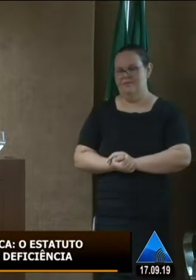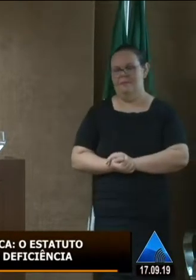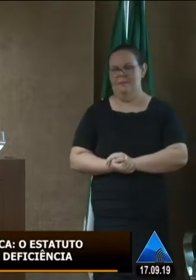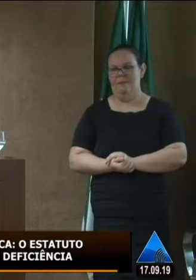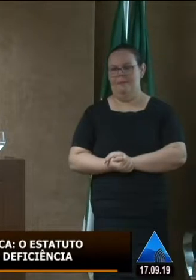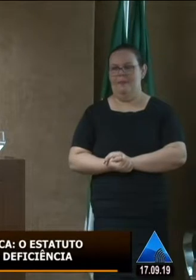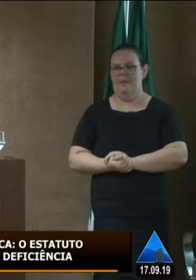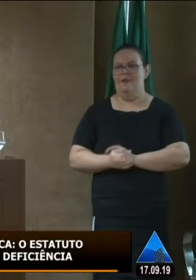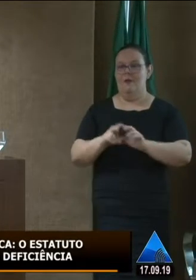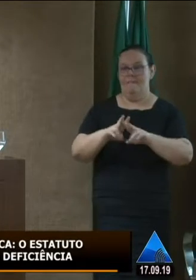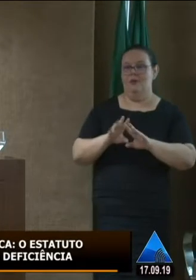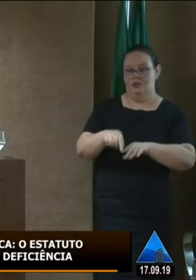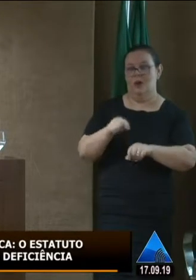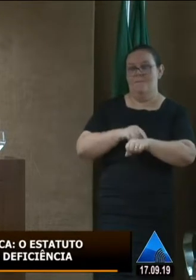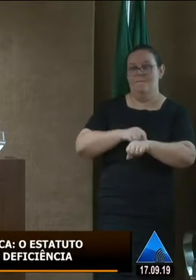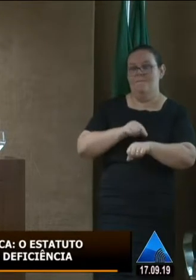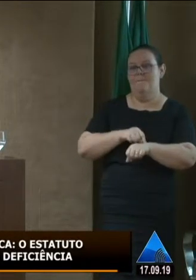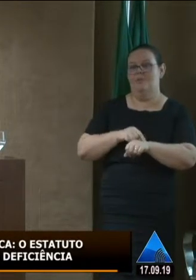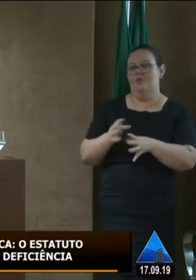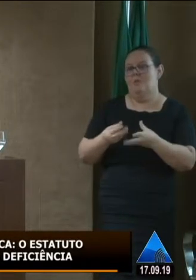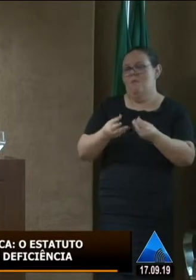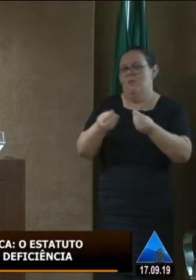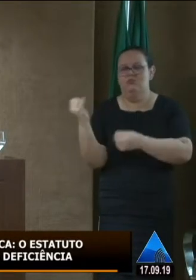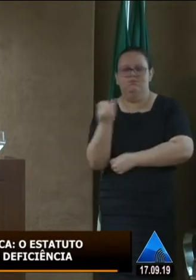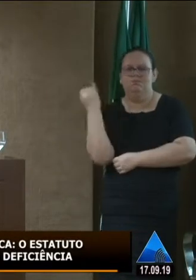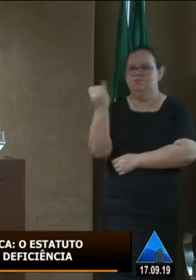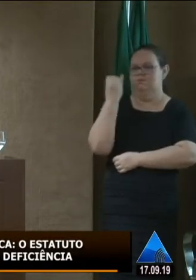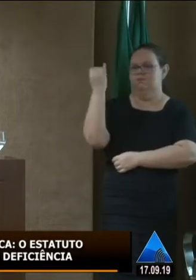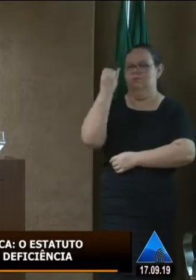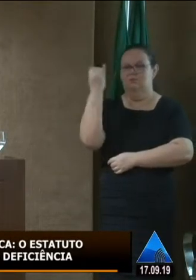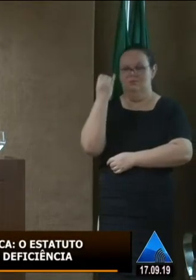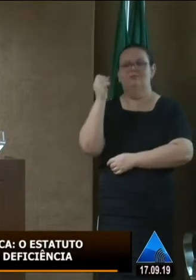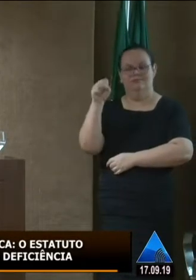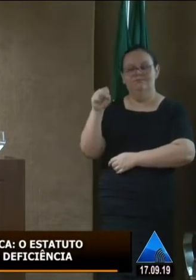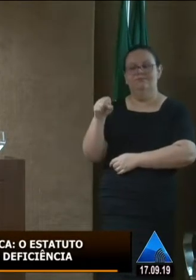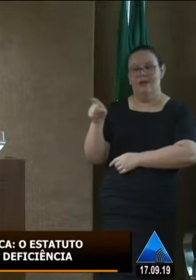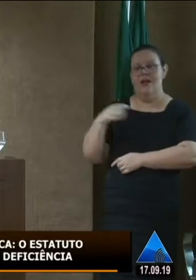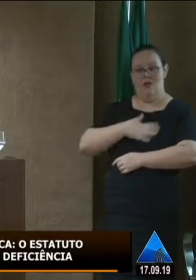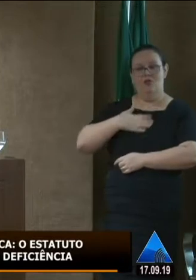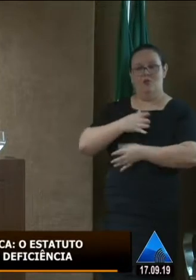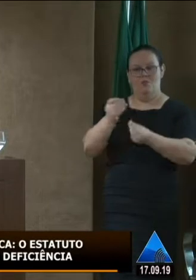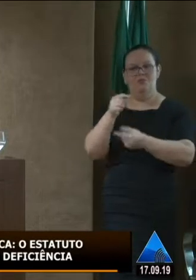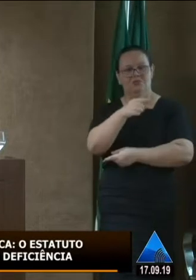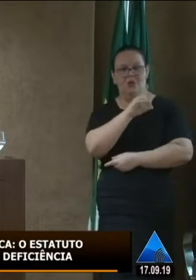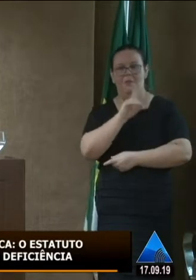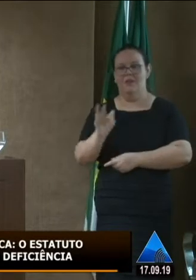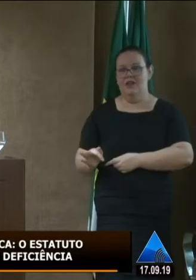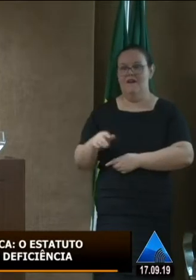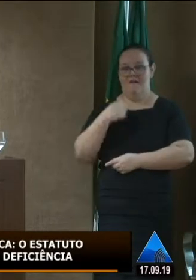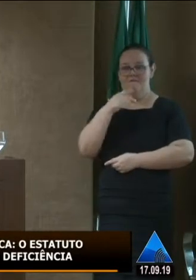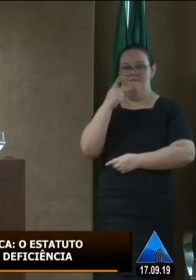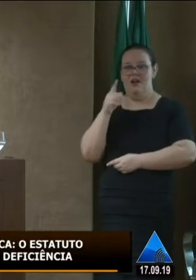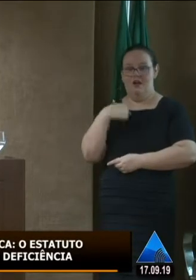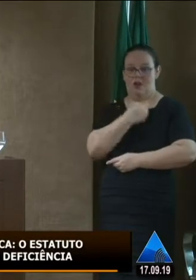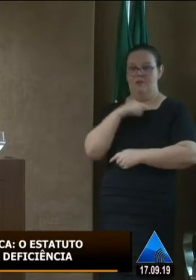deficiência então esse é um momento de muita importância sim eu gostei muito quando eu escutei ali o deputado falando que a gente precisava fazer